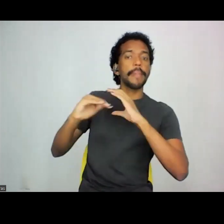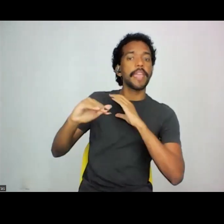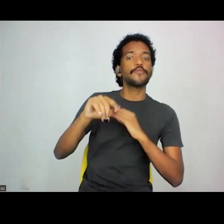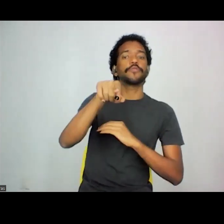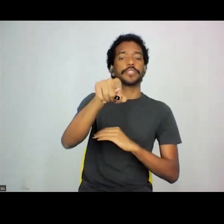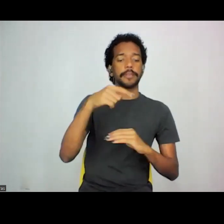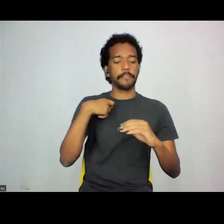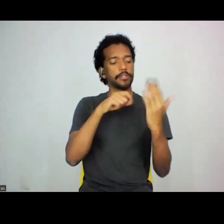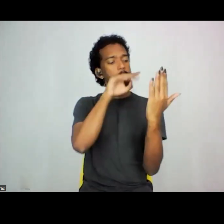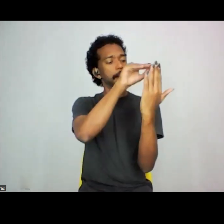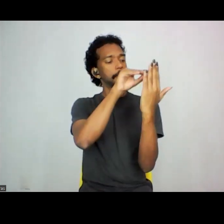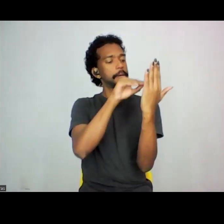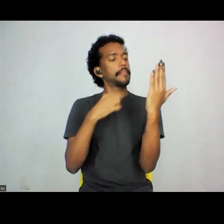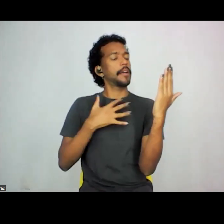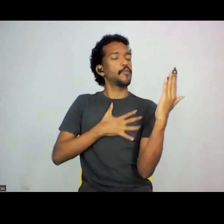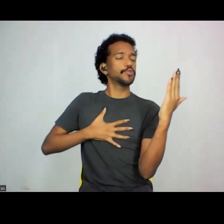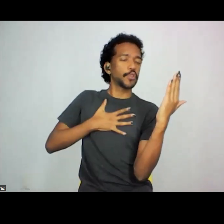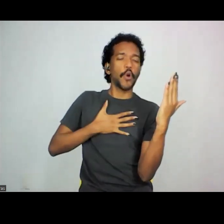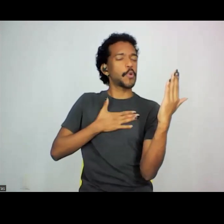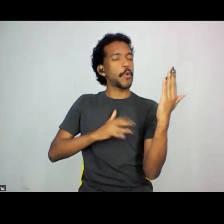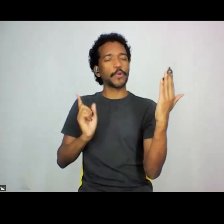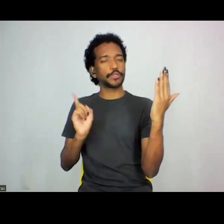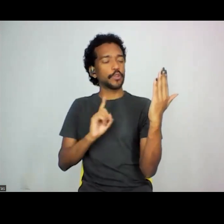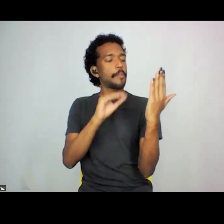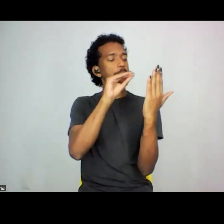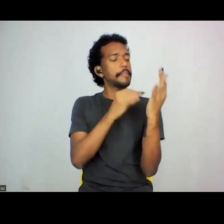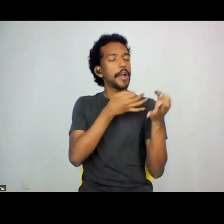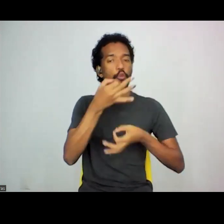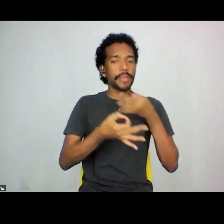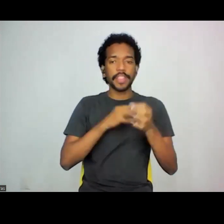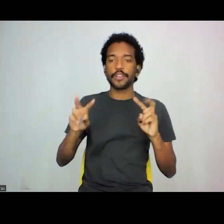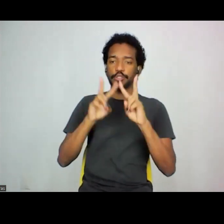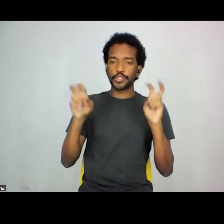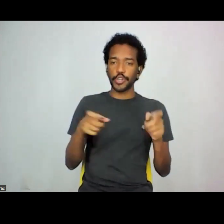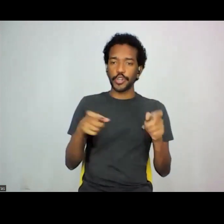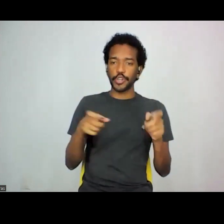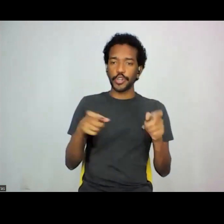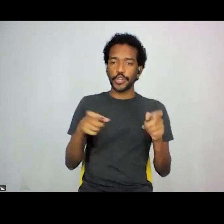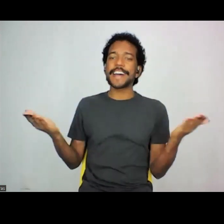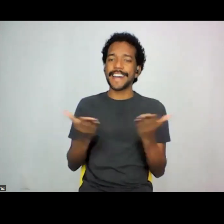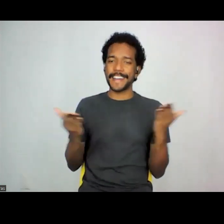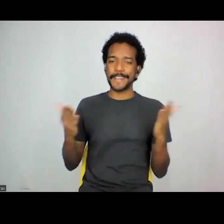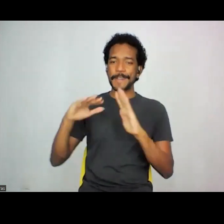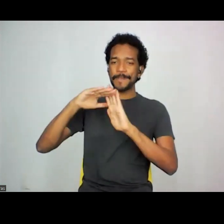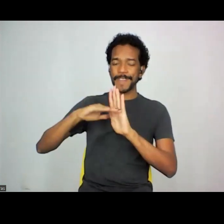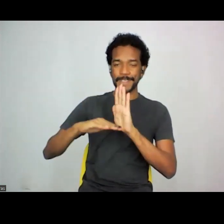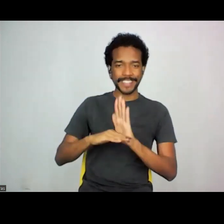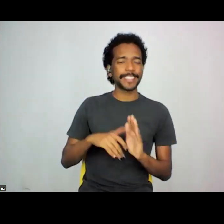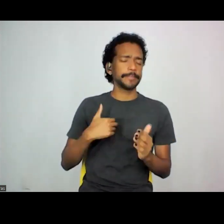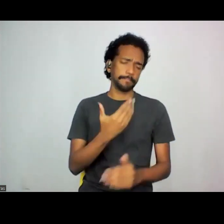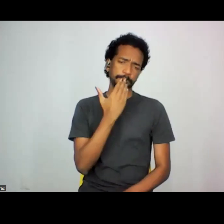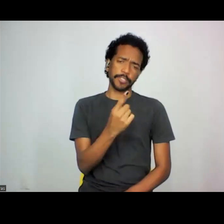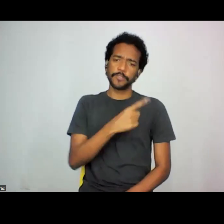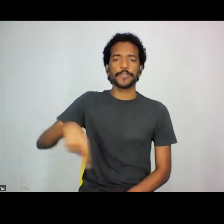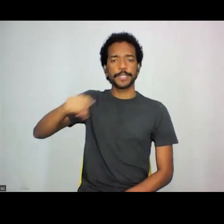Vocês podem avaliar e deixar os comentários sobre essa programação. Então, a gente pede que vocês participem, por